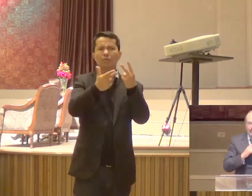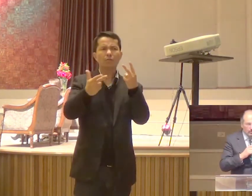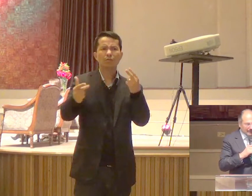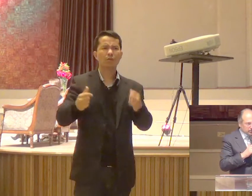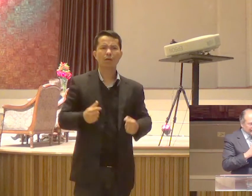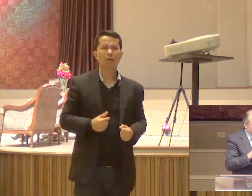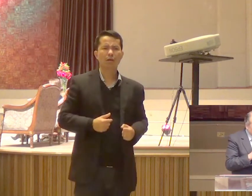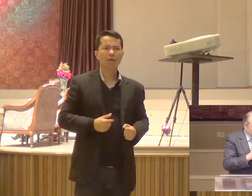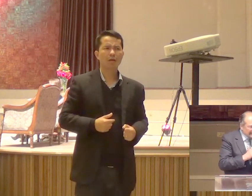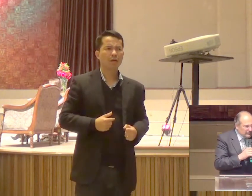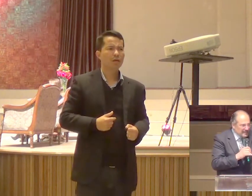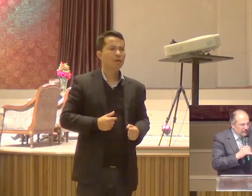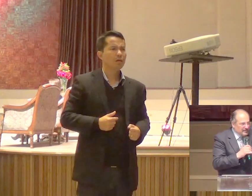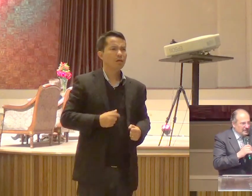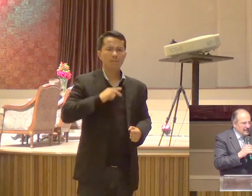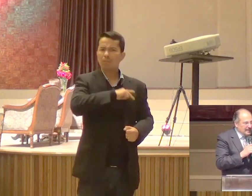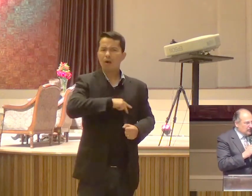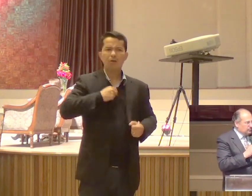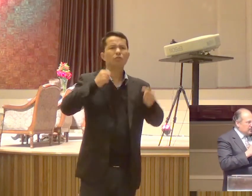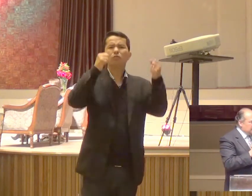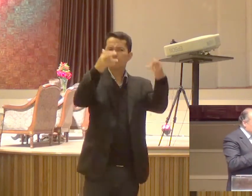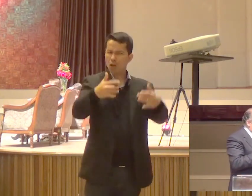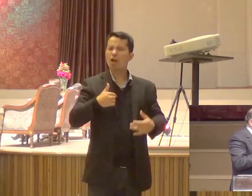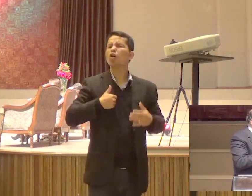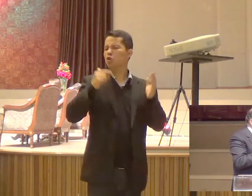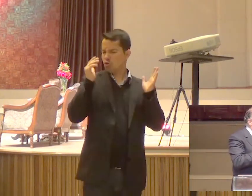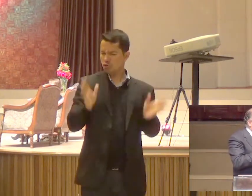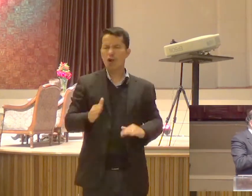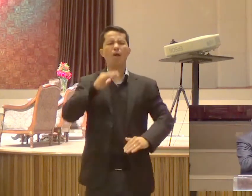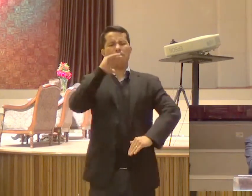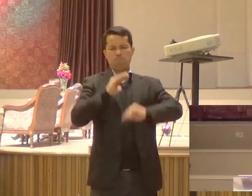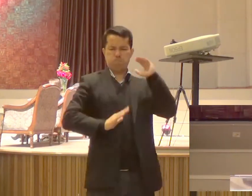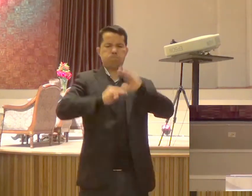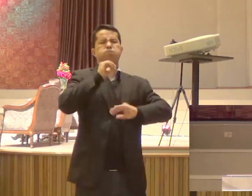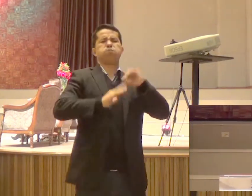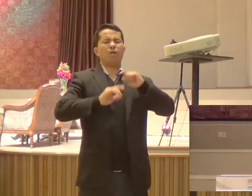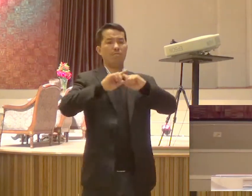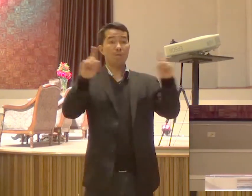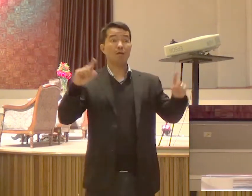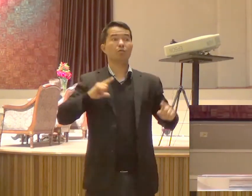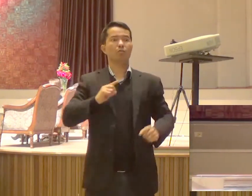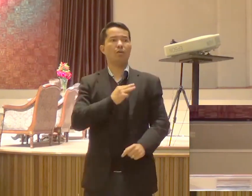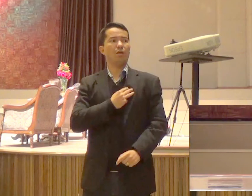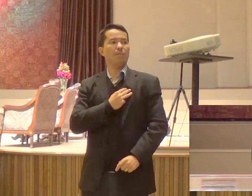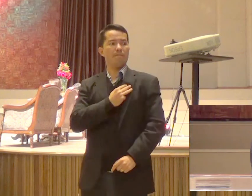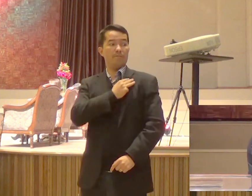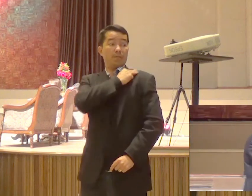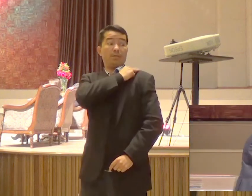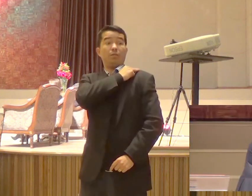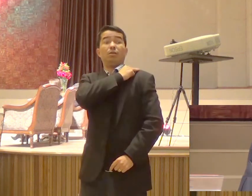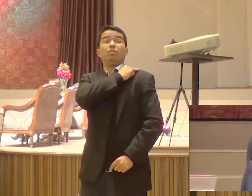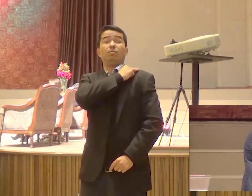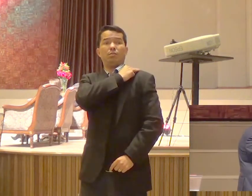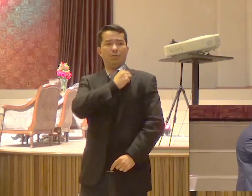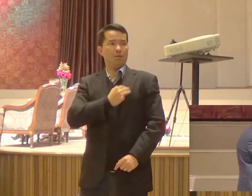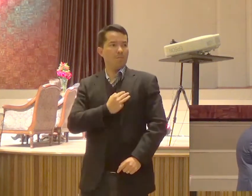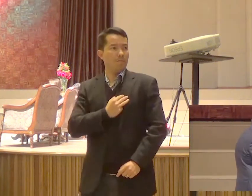Eu tenho uma jornada Na minha vida E eu tenho um ministério Para realizar Esse é o meu propósito De vida